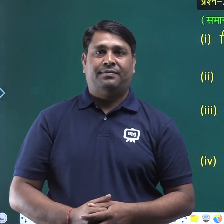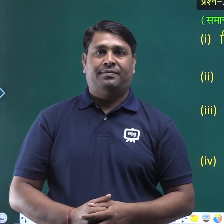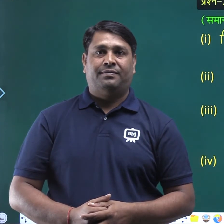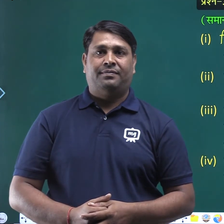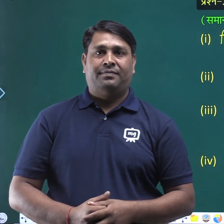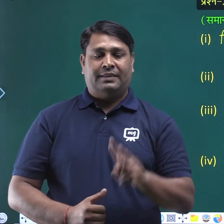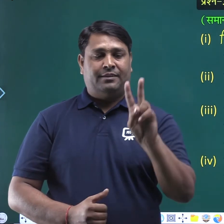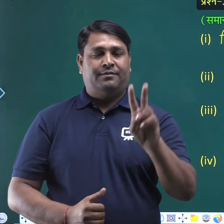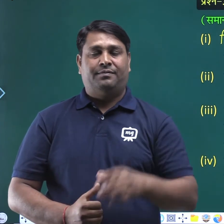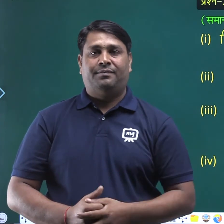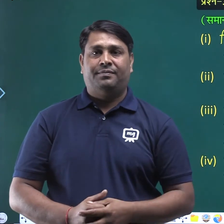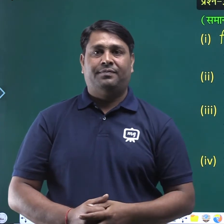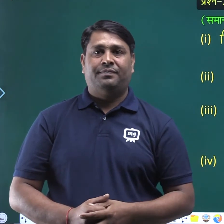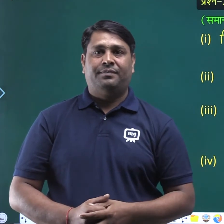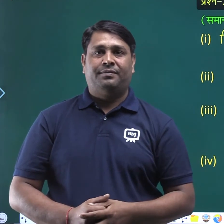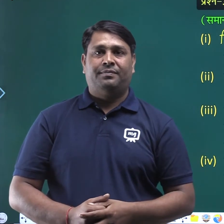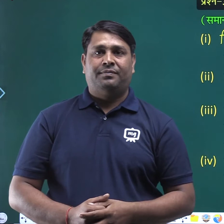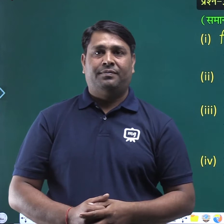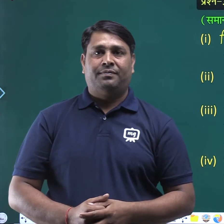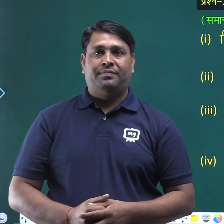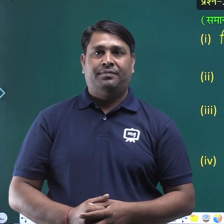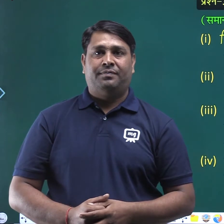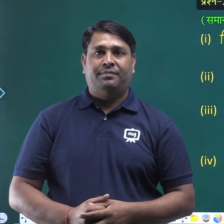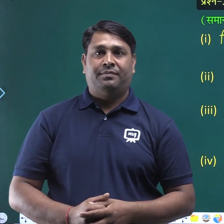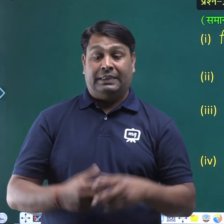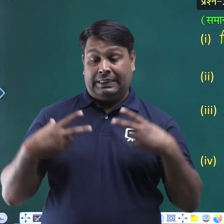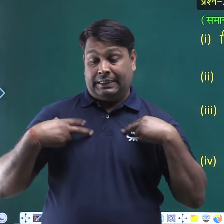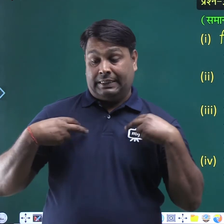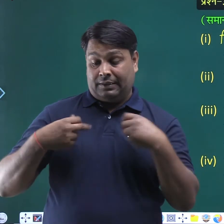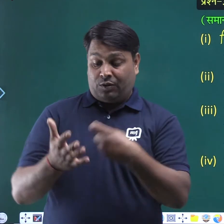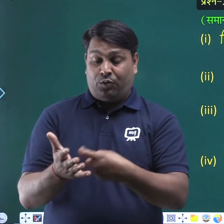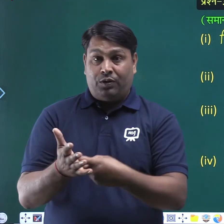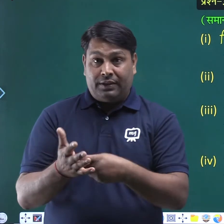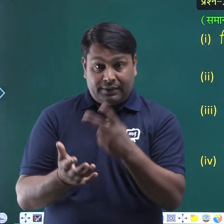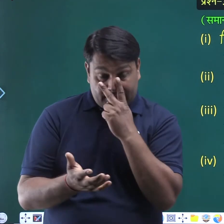दो कानुन की नजर में